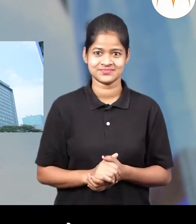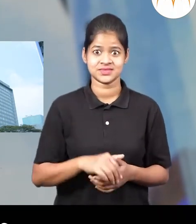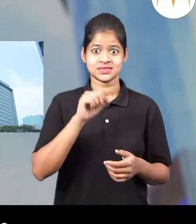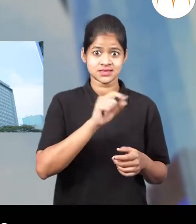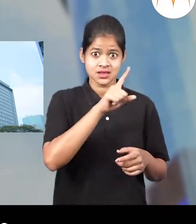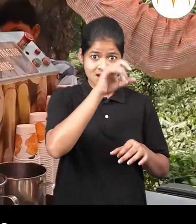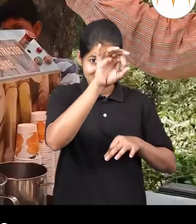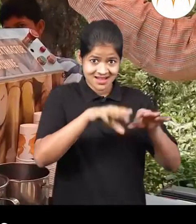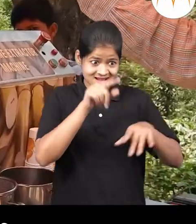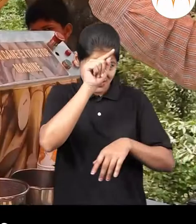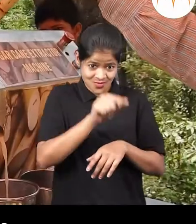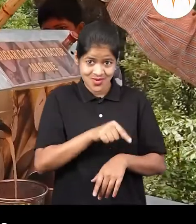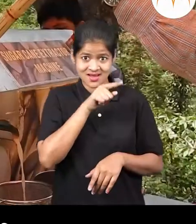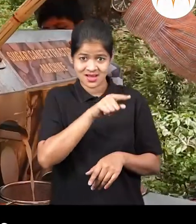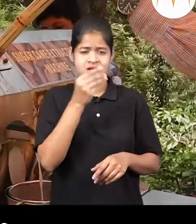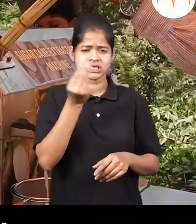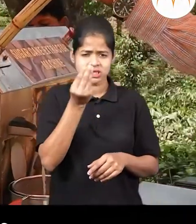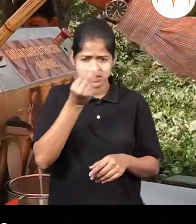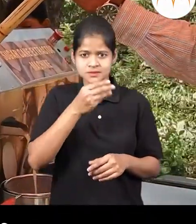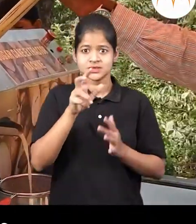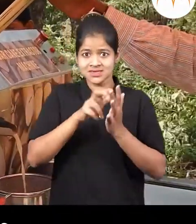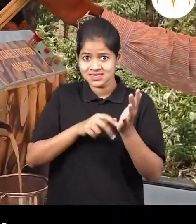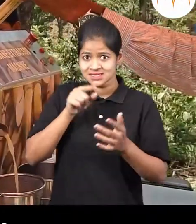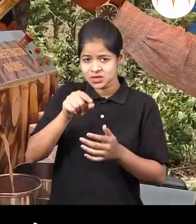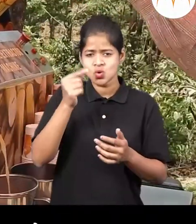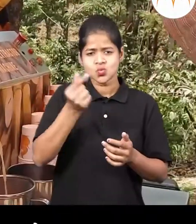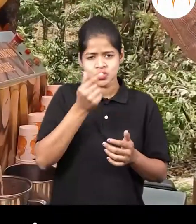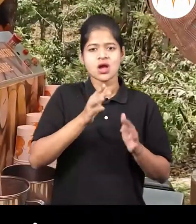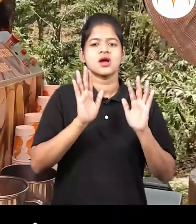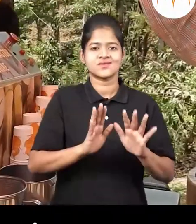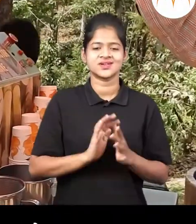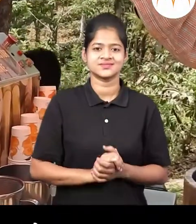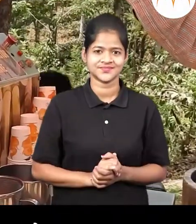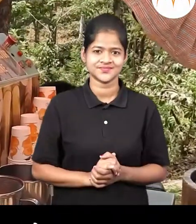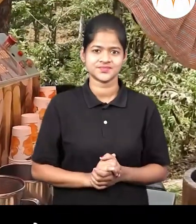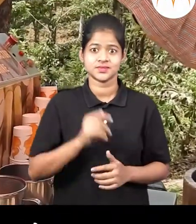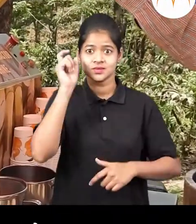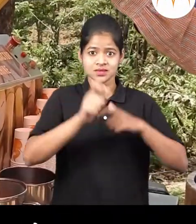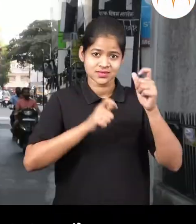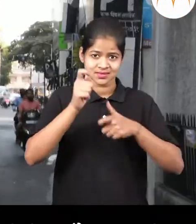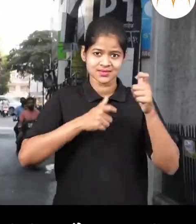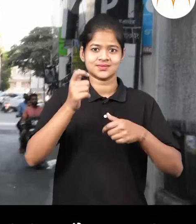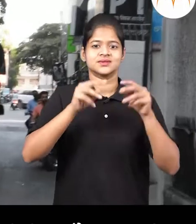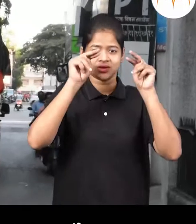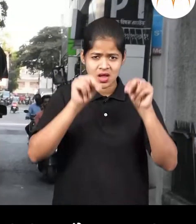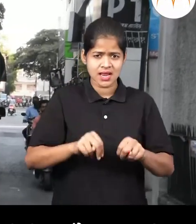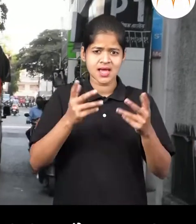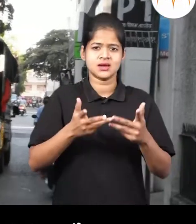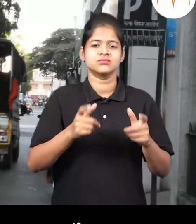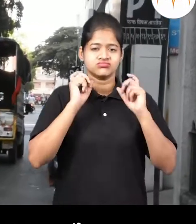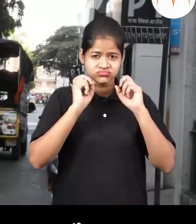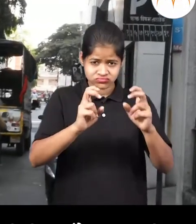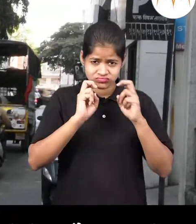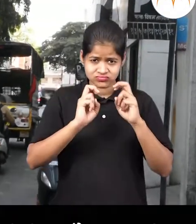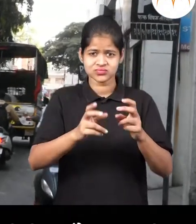शहरान मधे असनार्या अनेक सुविधा हलु हलु गावान मधे ही दिसु लागले लोकांचा